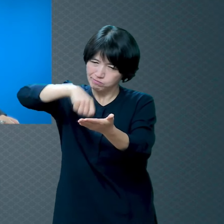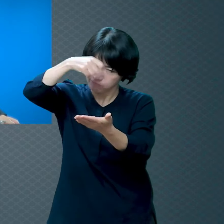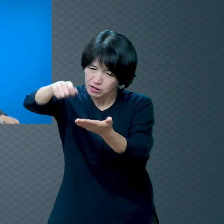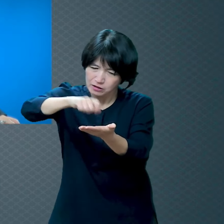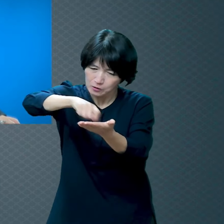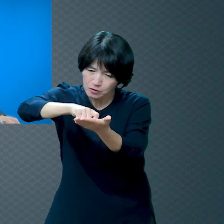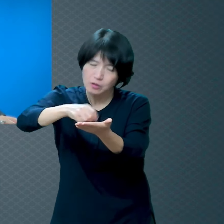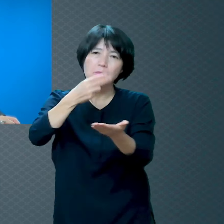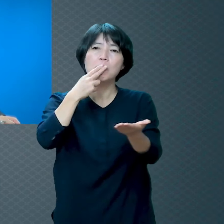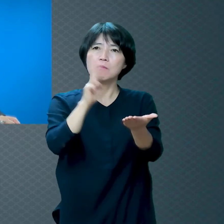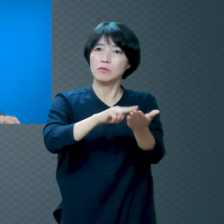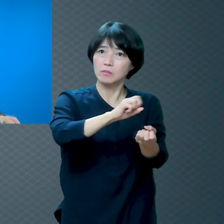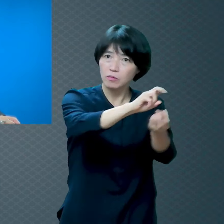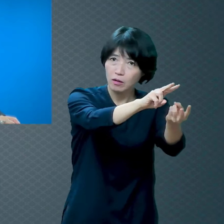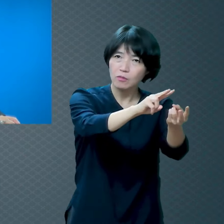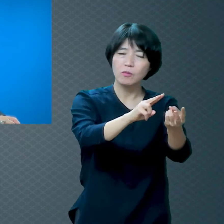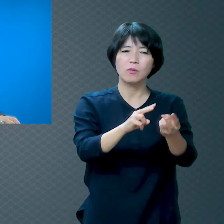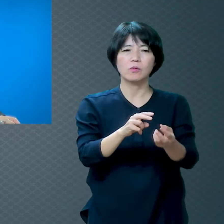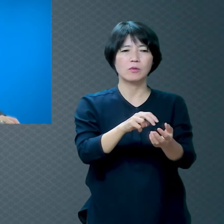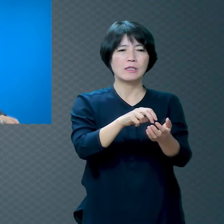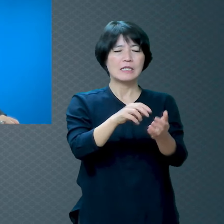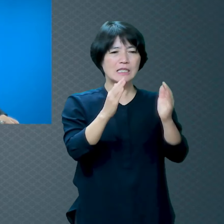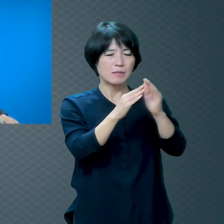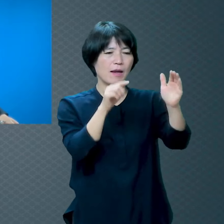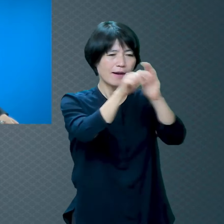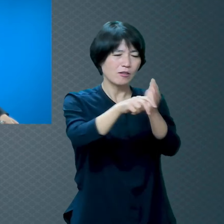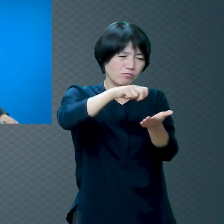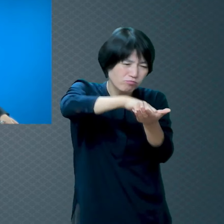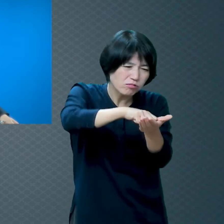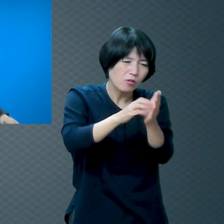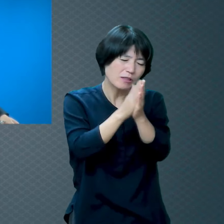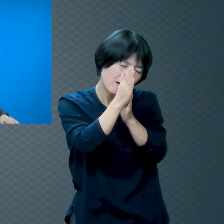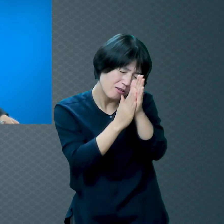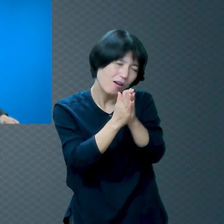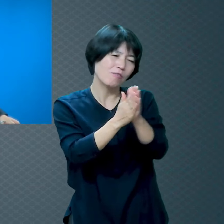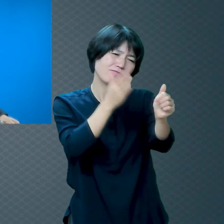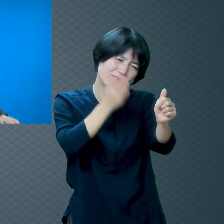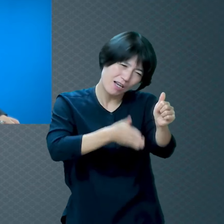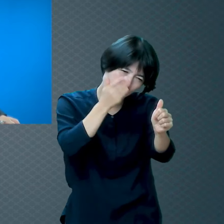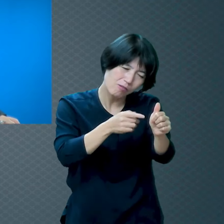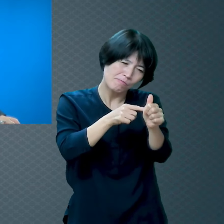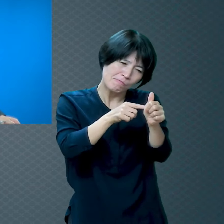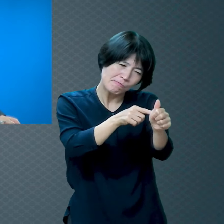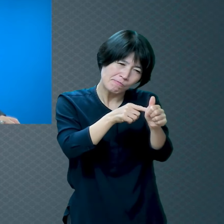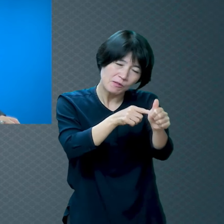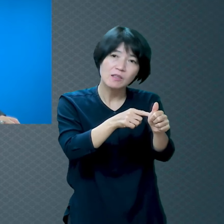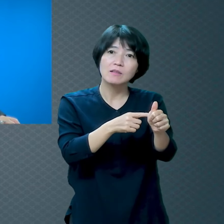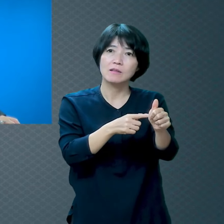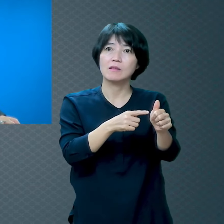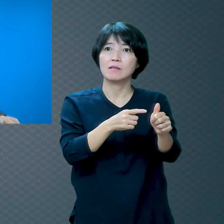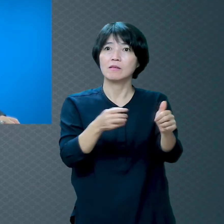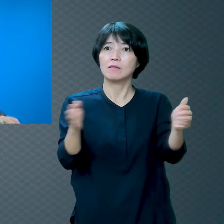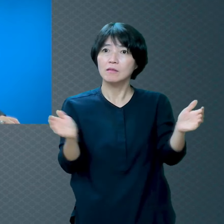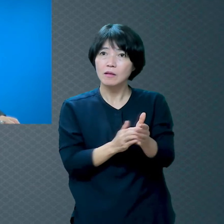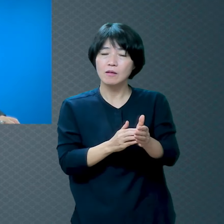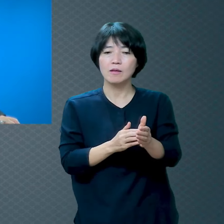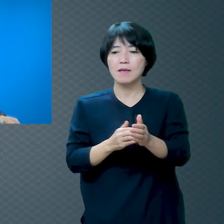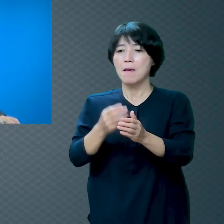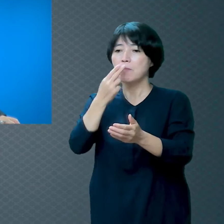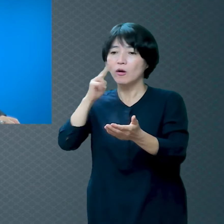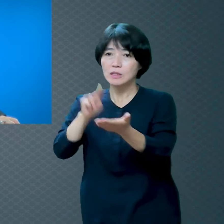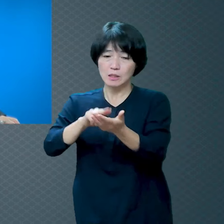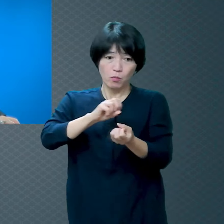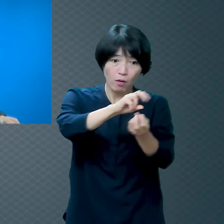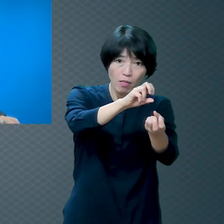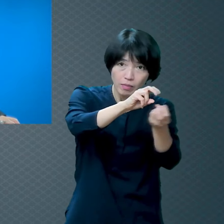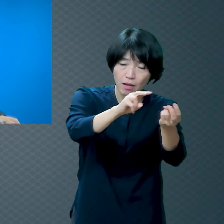꿇고 사정하기도 하고 편지를 엄청 썼거든요 나중에 말씀하시는데요 한 번도 안 들었대요 그거 한 번도